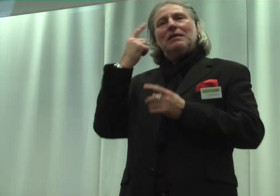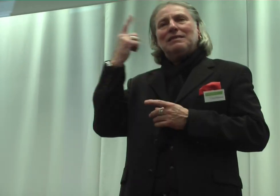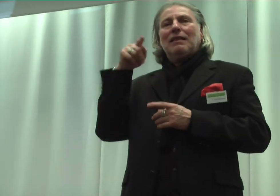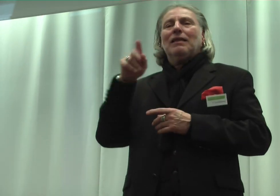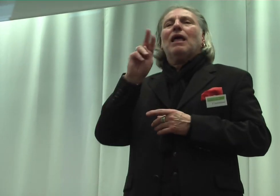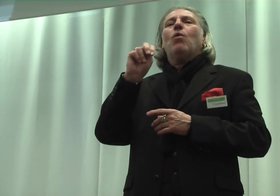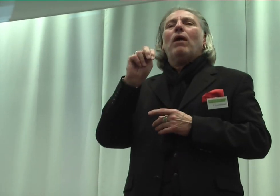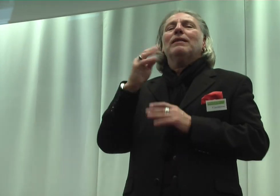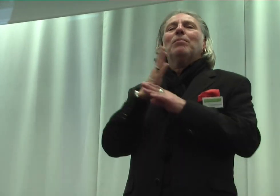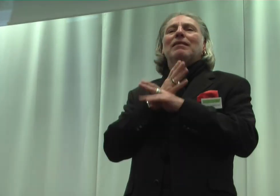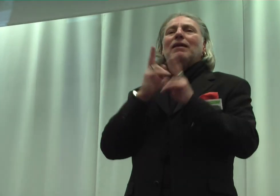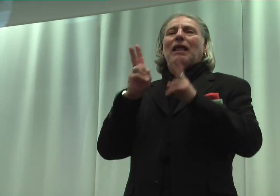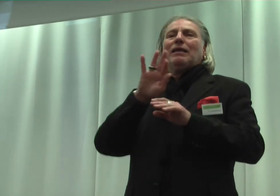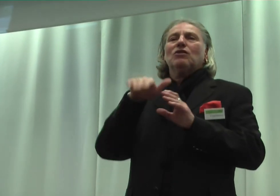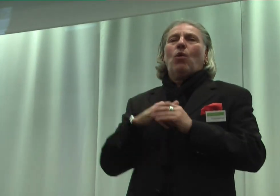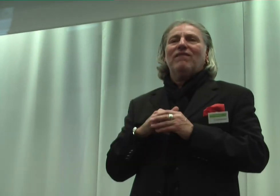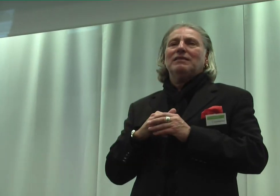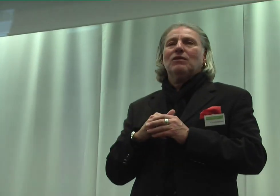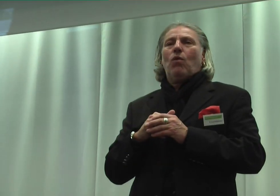-Behinderungskonvention zu handeln.